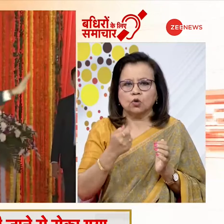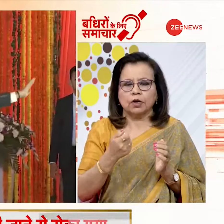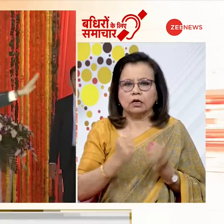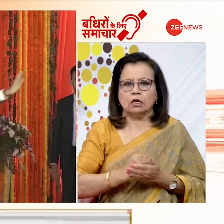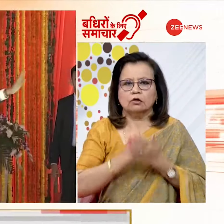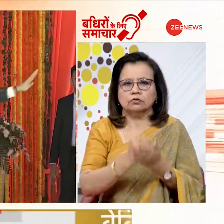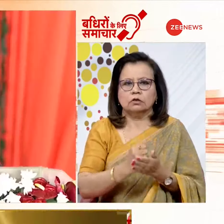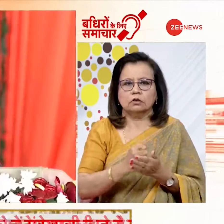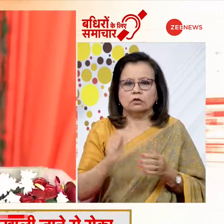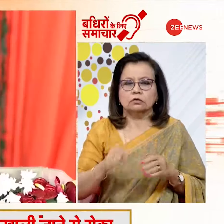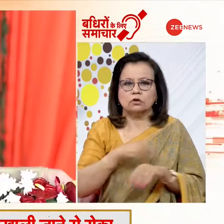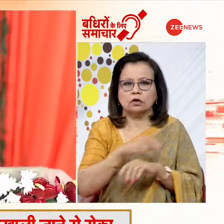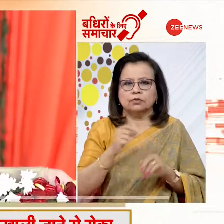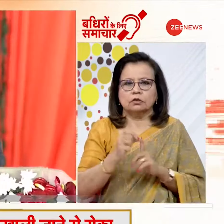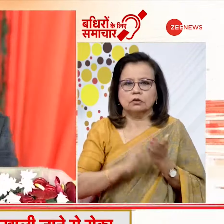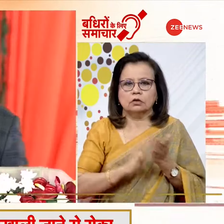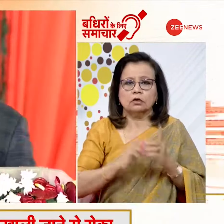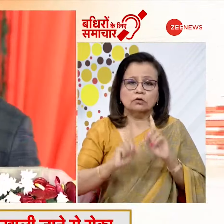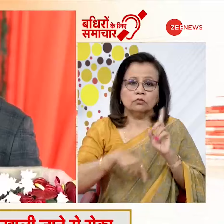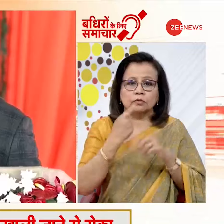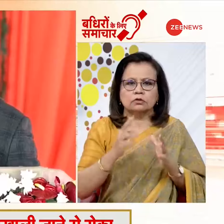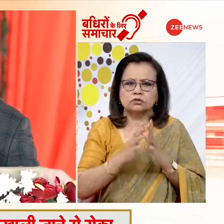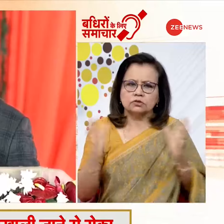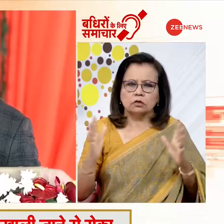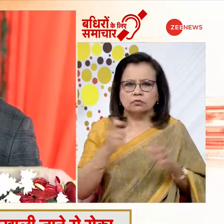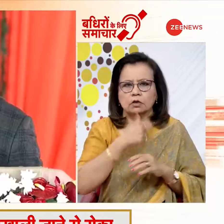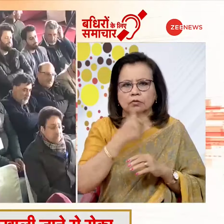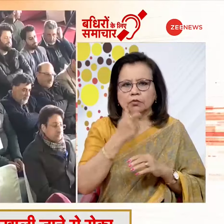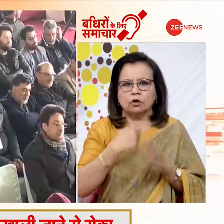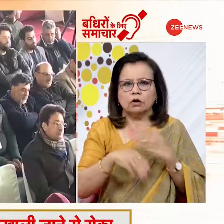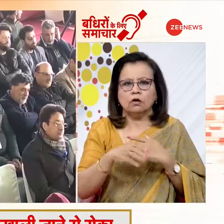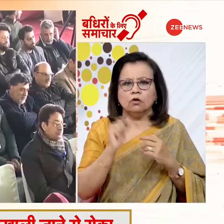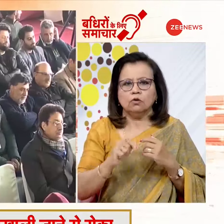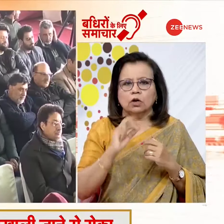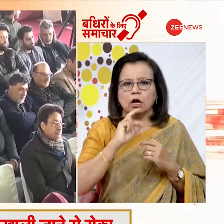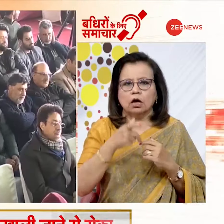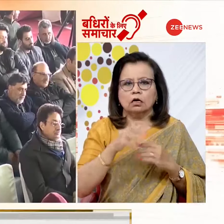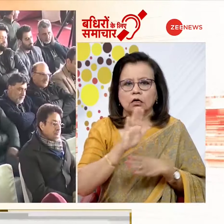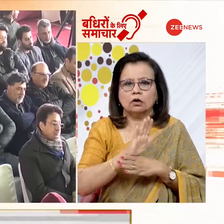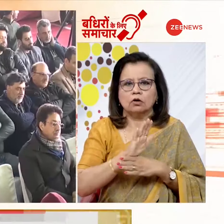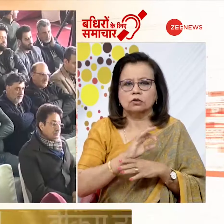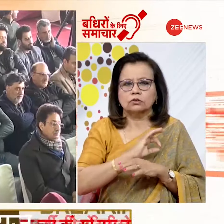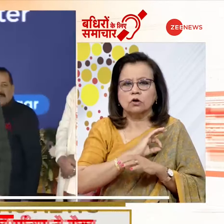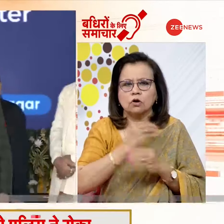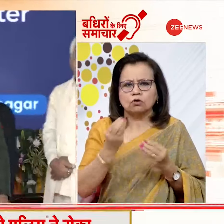दी इस दौरान प्रधान मंत्री ने विपक्ष पर जम कर हमला बोला उन्होंने कहा कि कॉंग्रेस और कुछ